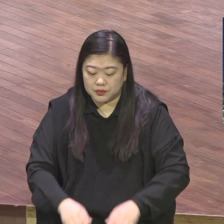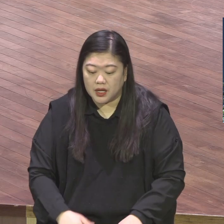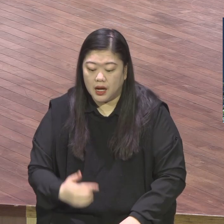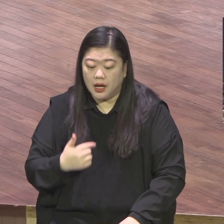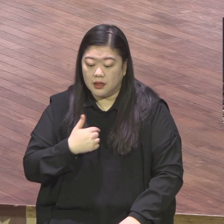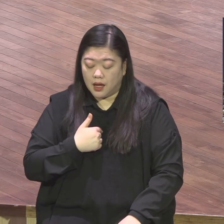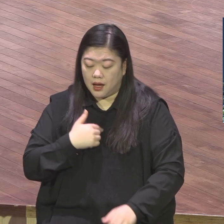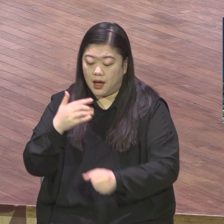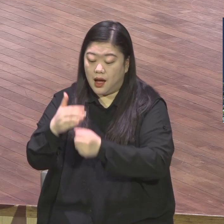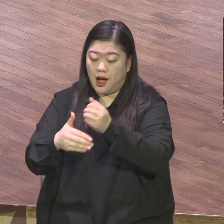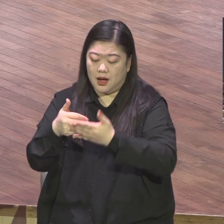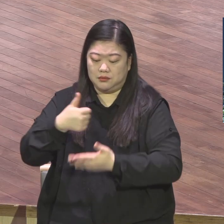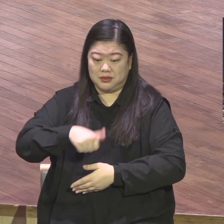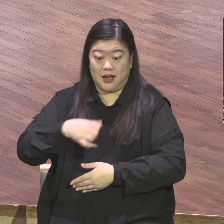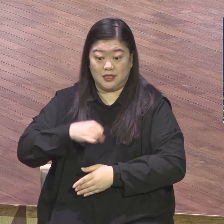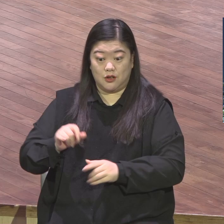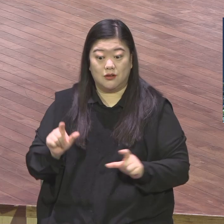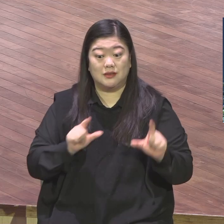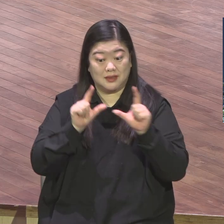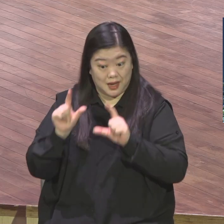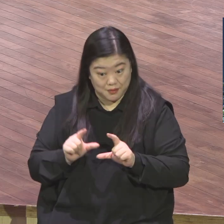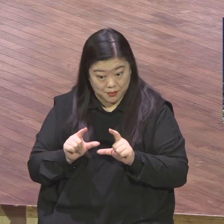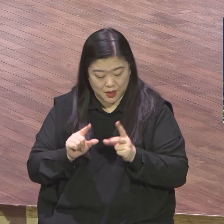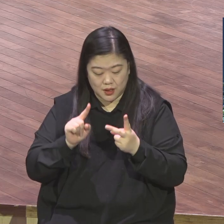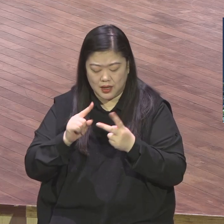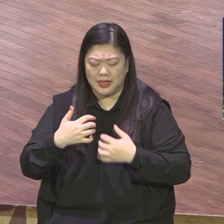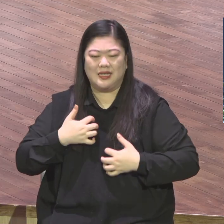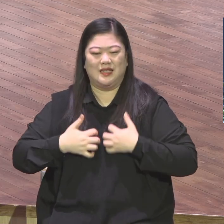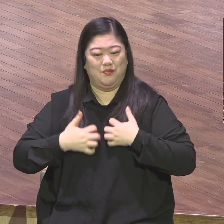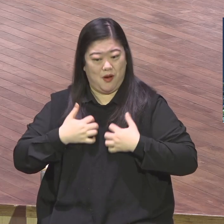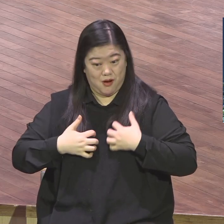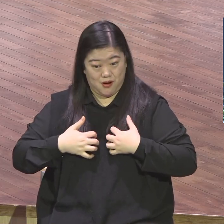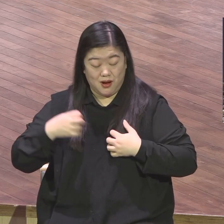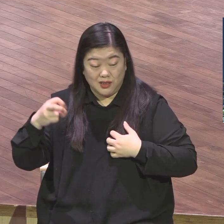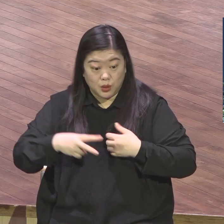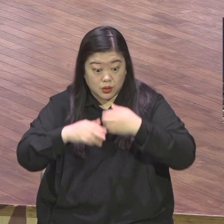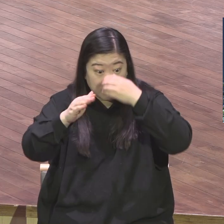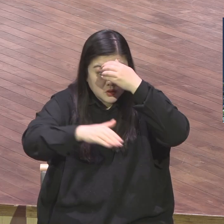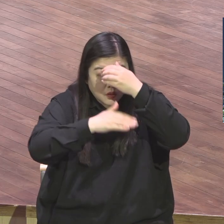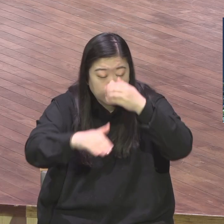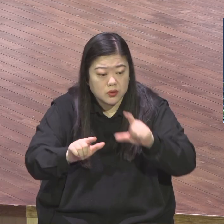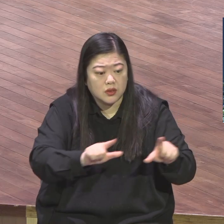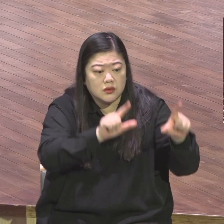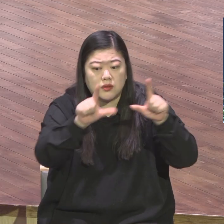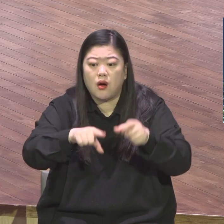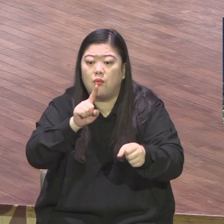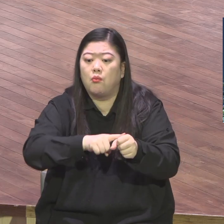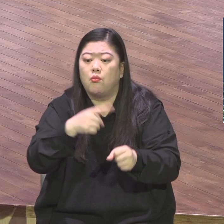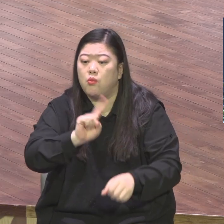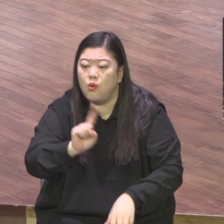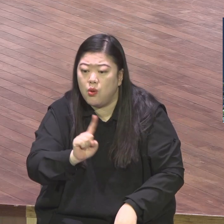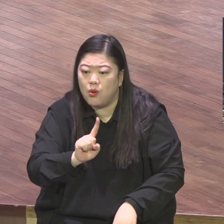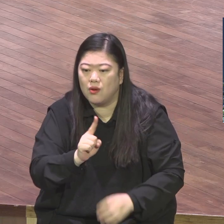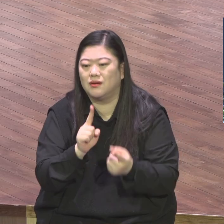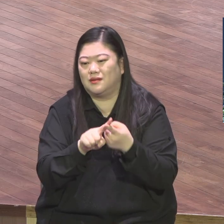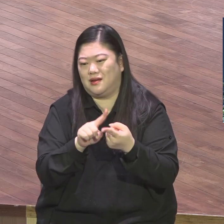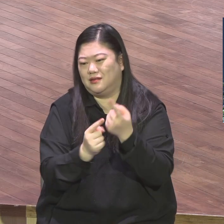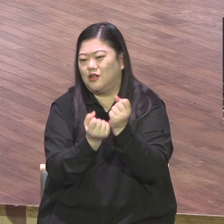것과 함께 성도들의 삶의 목적이 무엇인지 성도의 삶의 목적이 무엇인지 그걸